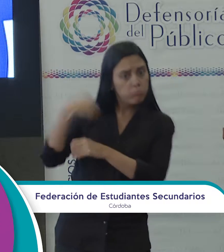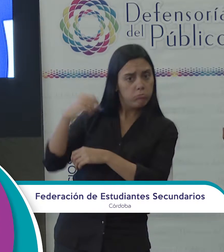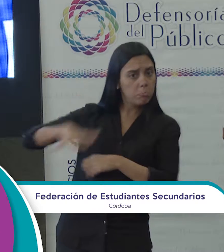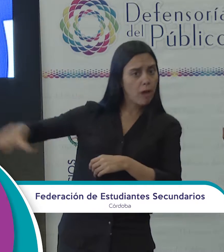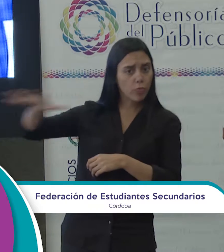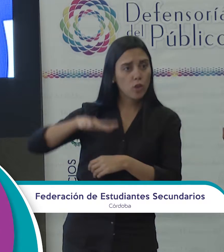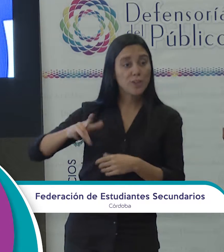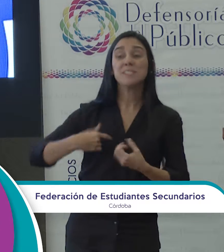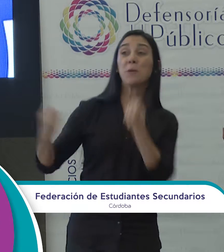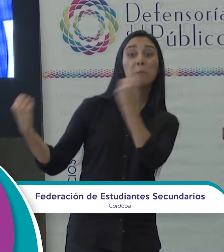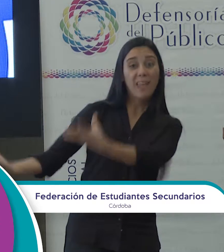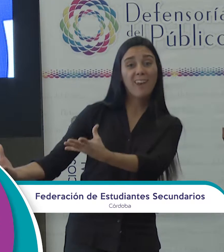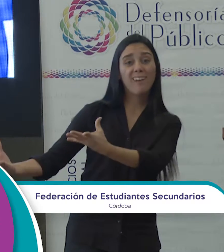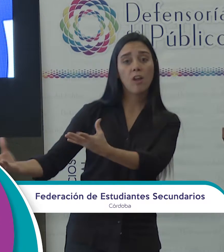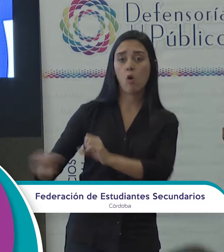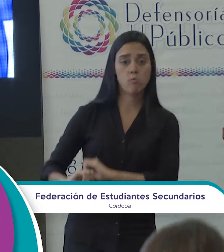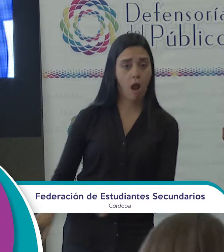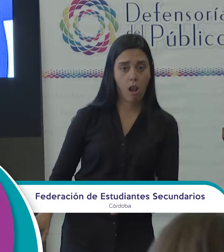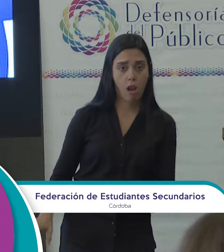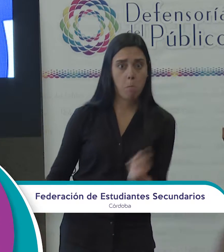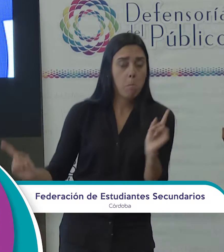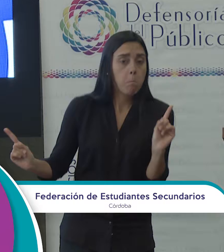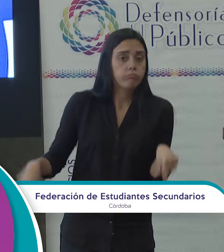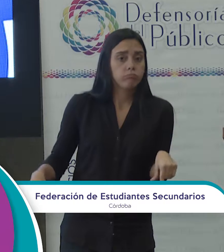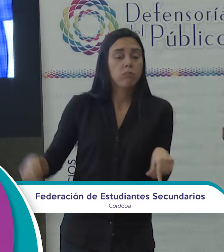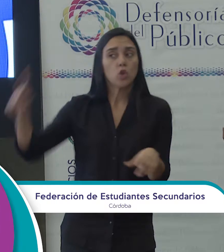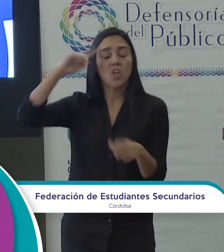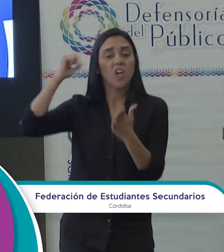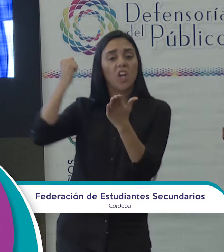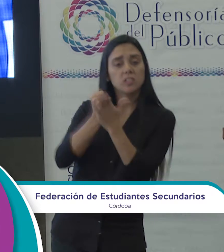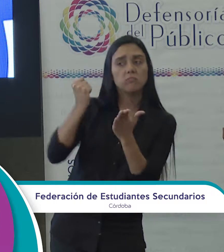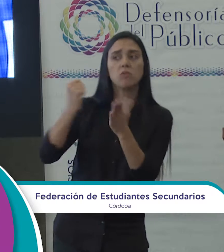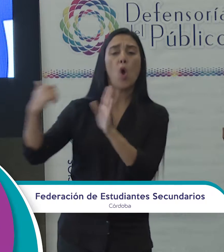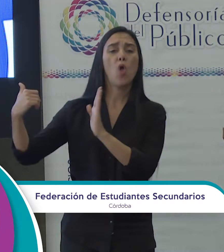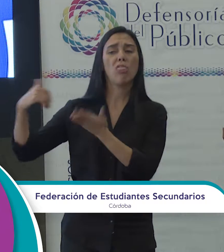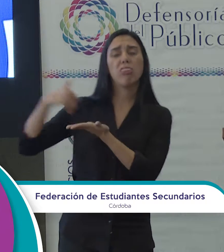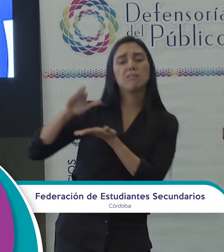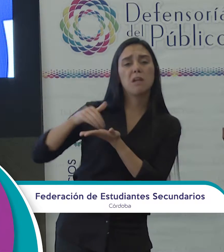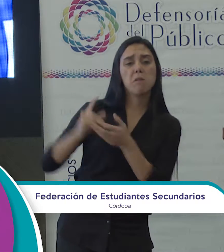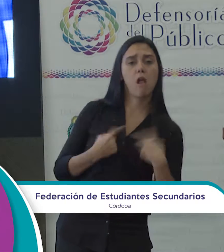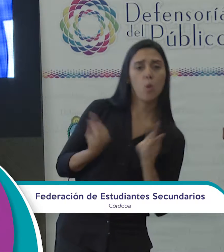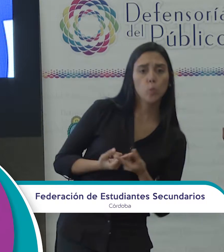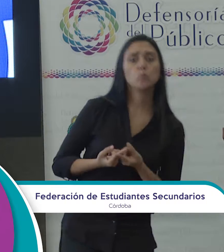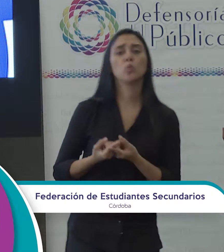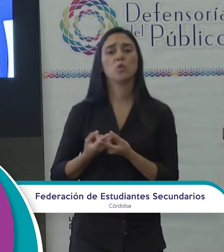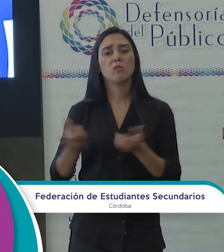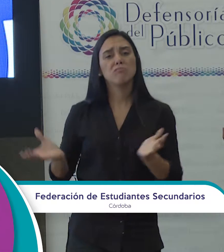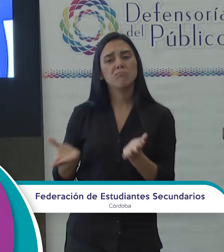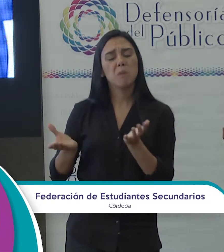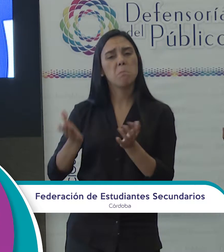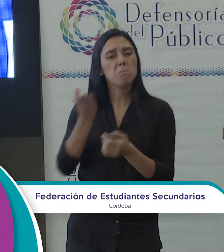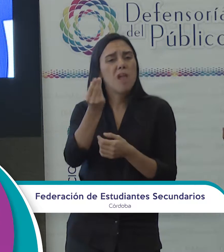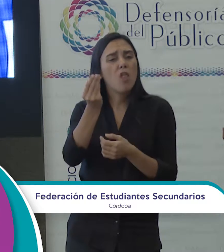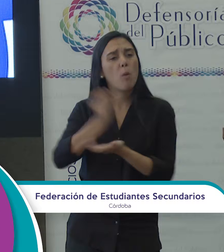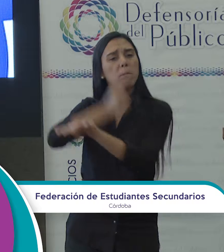demasiado bien o demasiado mal. Además de reproducir estigmas, estereotipos discriminadores, se fomenta el miedo a la participación política